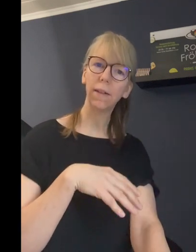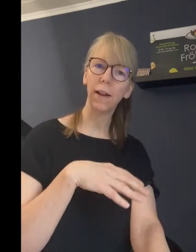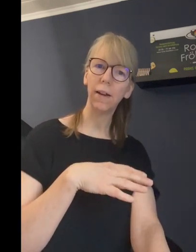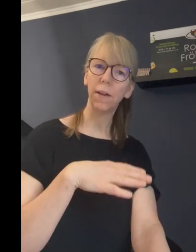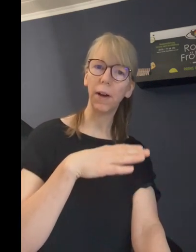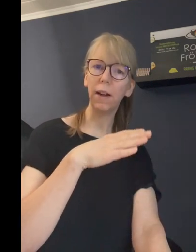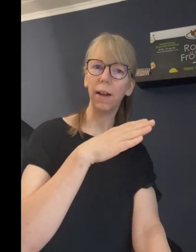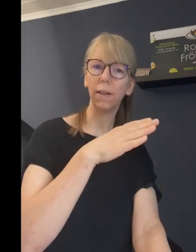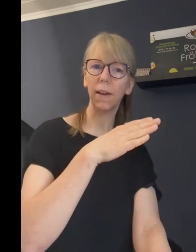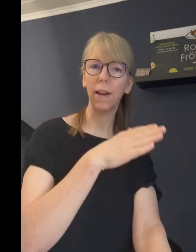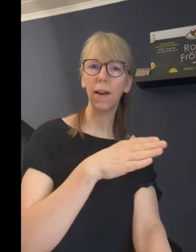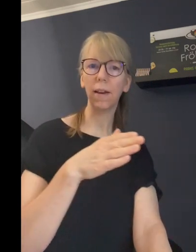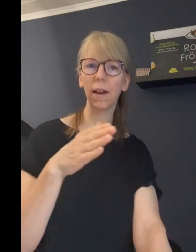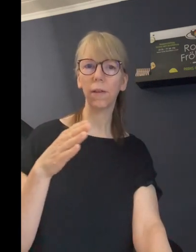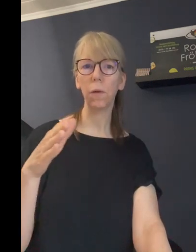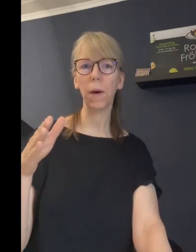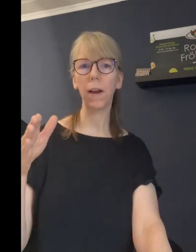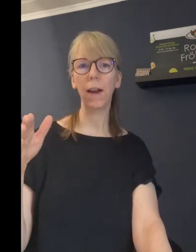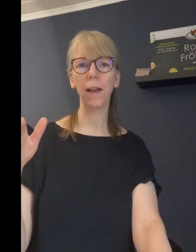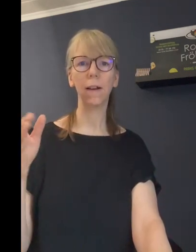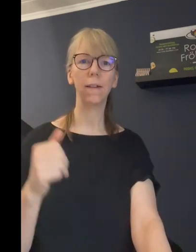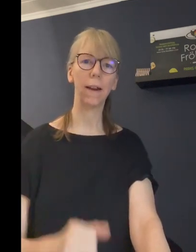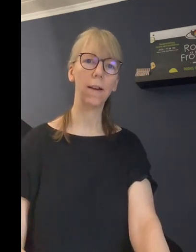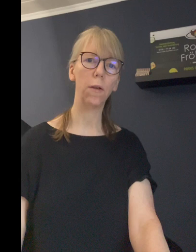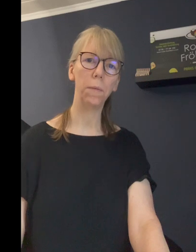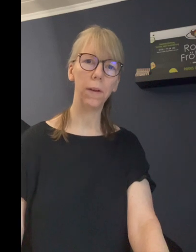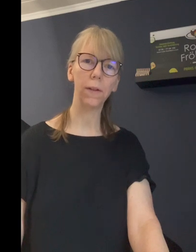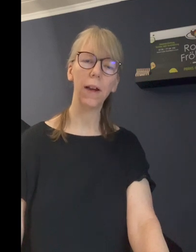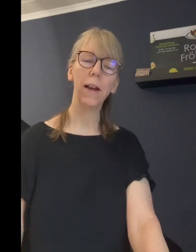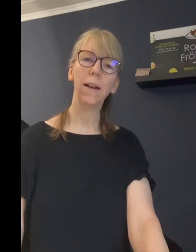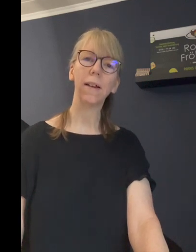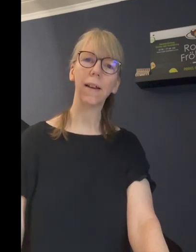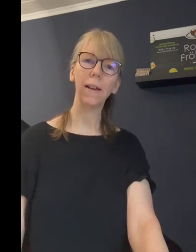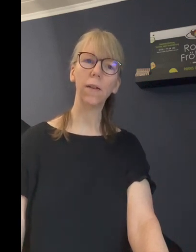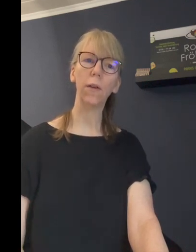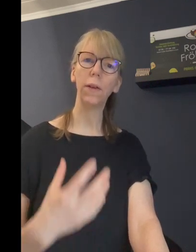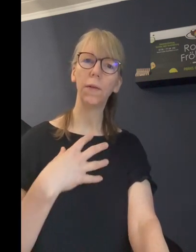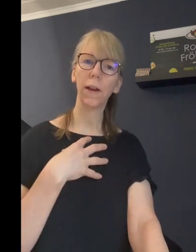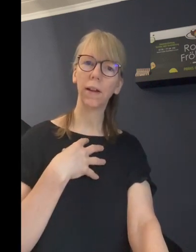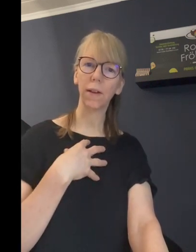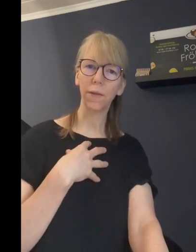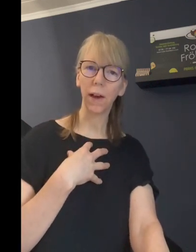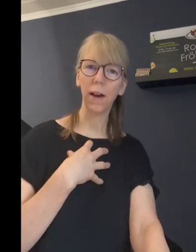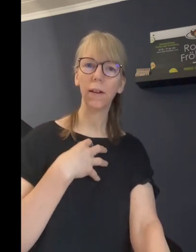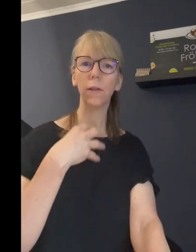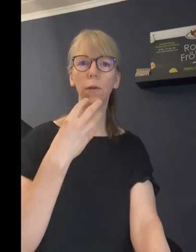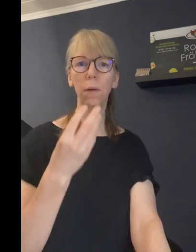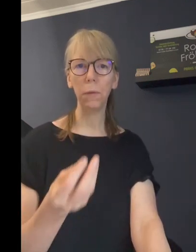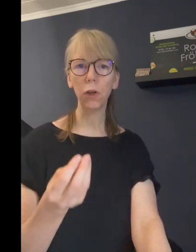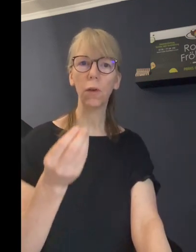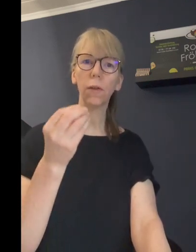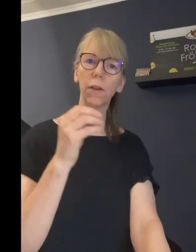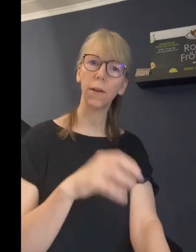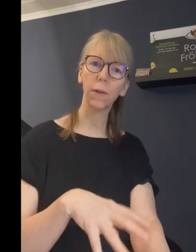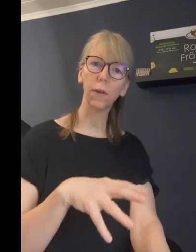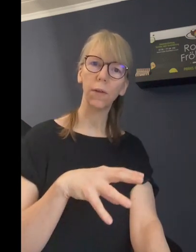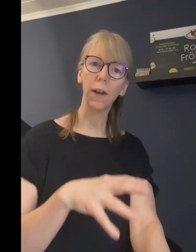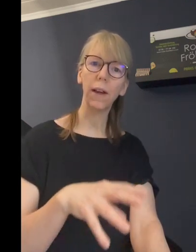der Intervallesser der, der das über einen längeren Zeitraum isst. Das heißt, häufig werde ich gefragt, gesunde Mischkost, darf das so sein?